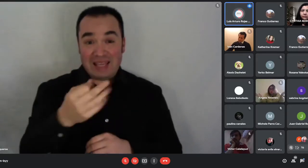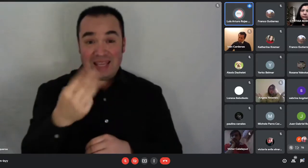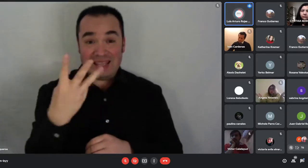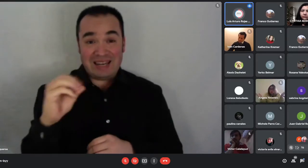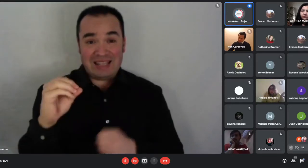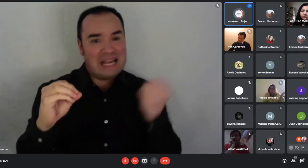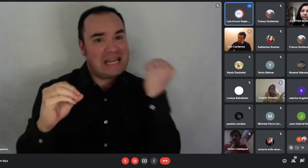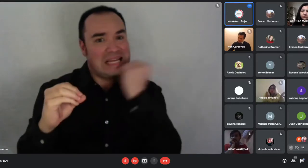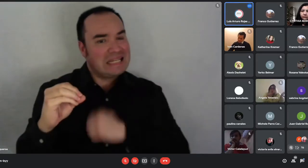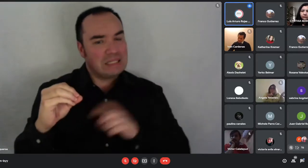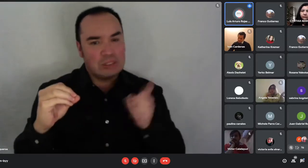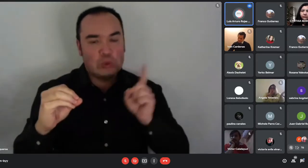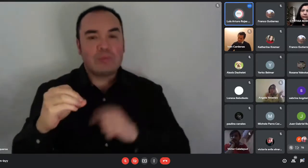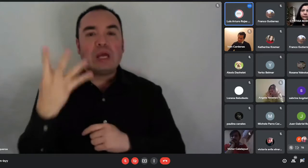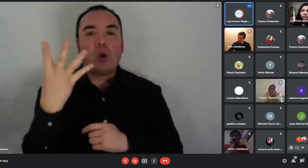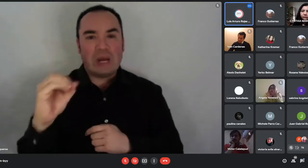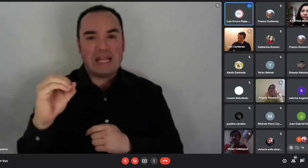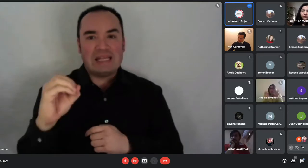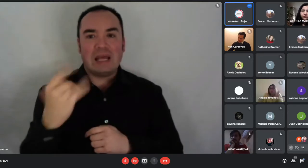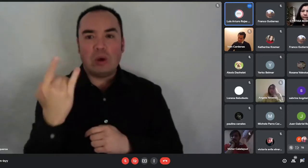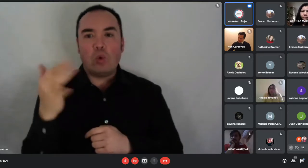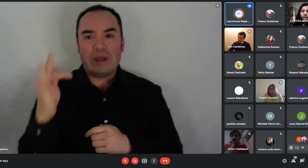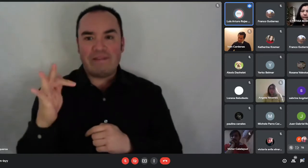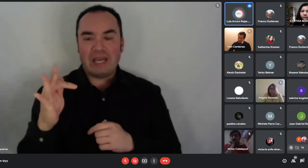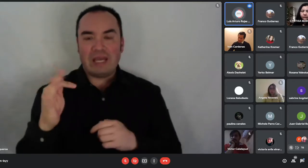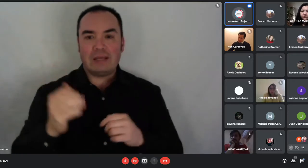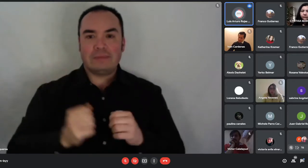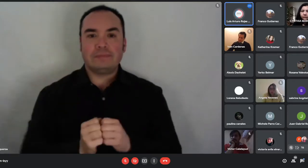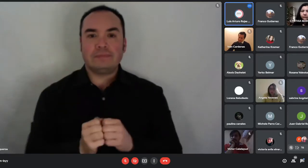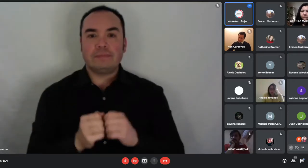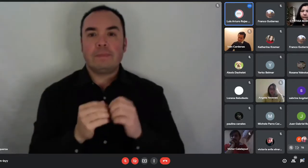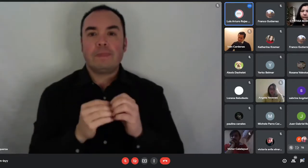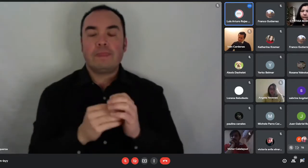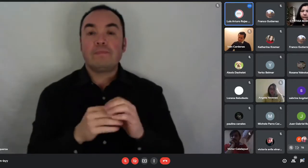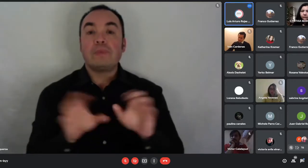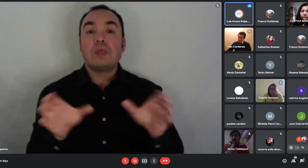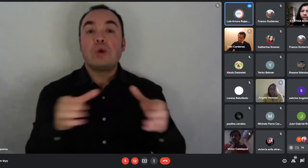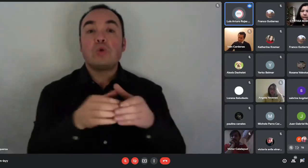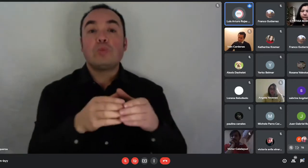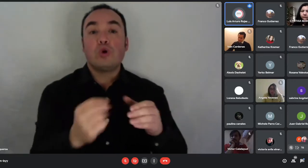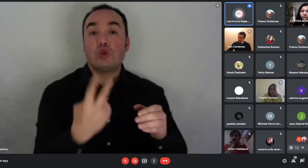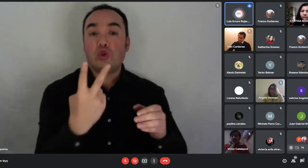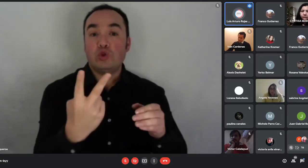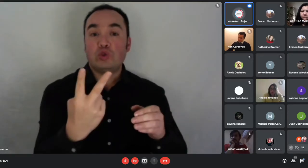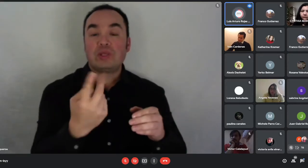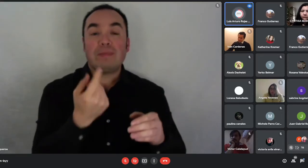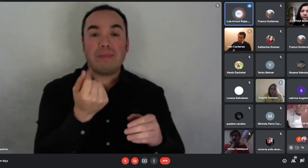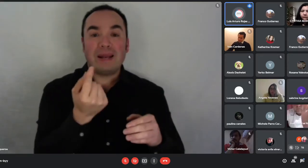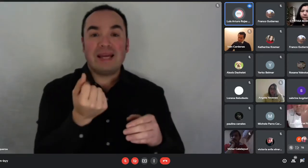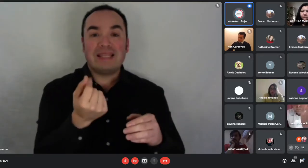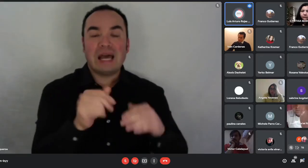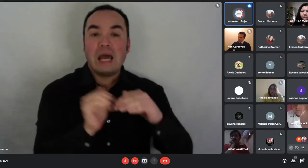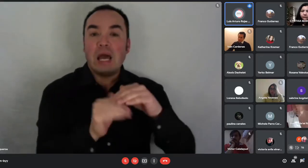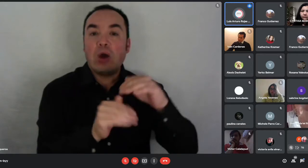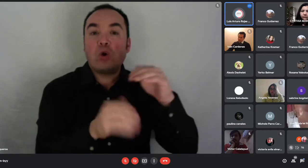Para el tramo 2, el ahorro mínimo yo le había dicho que eran 40 y son en realidad 50 unidades de fomento.